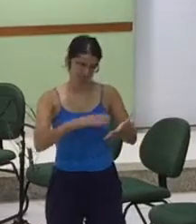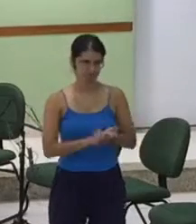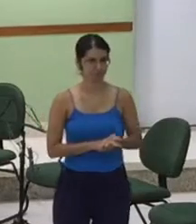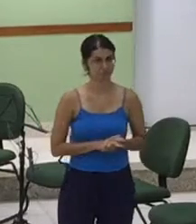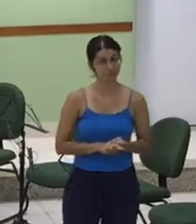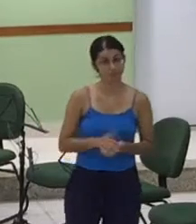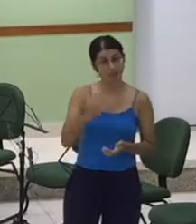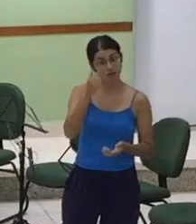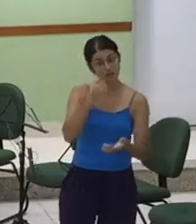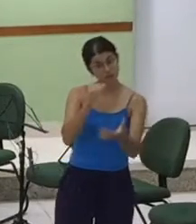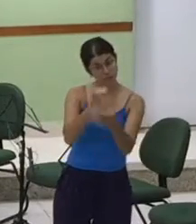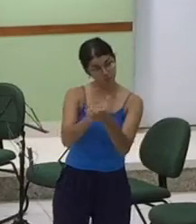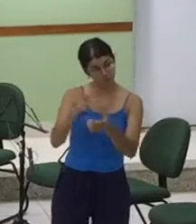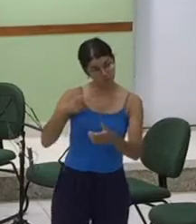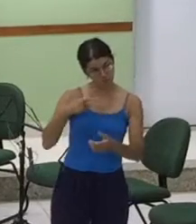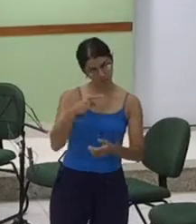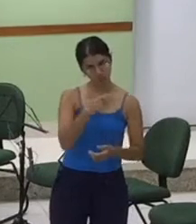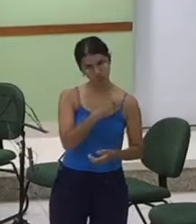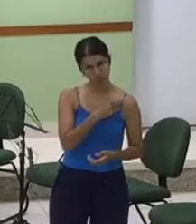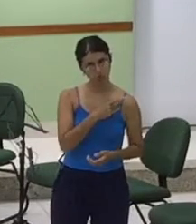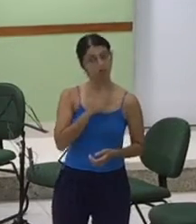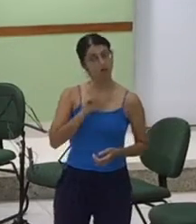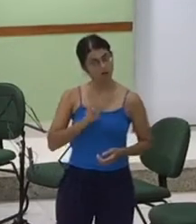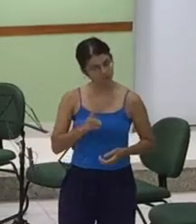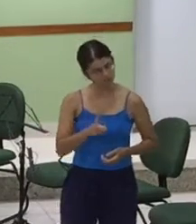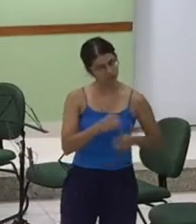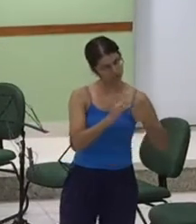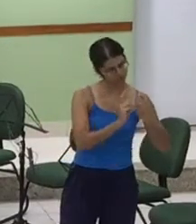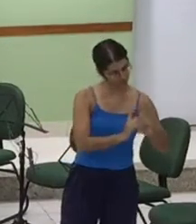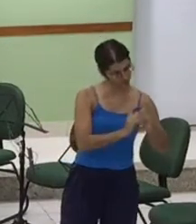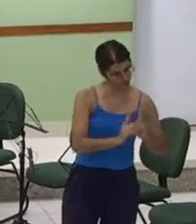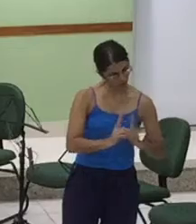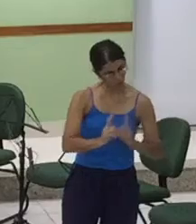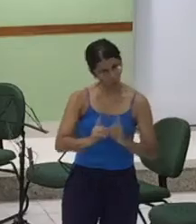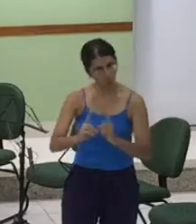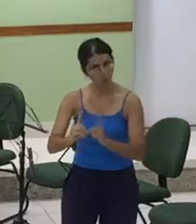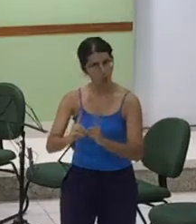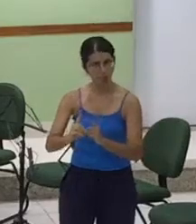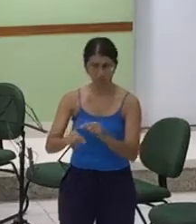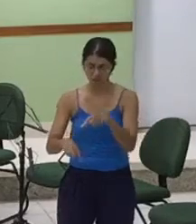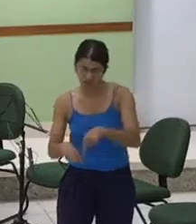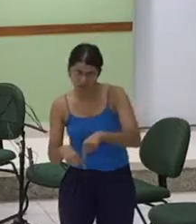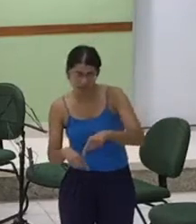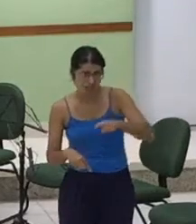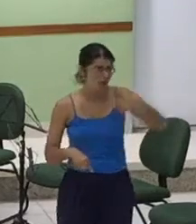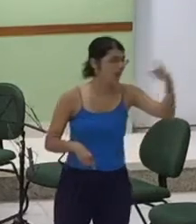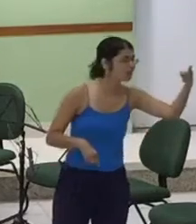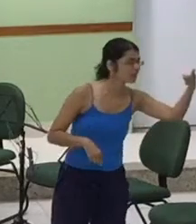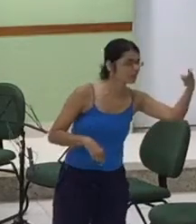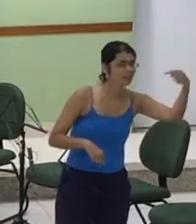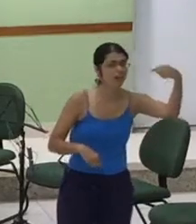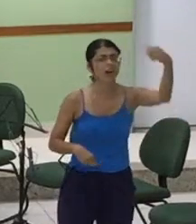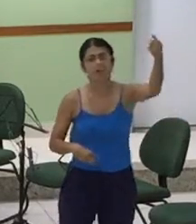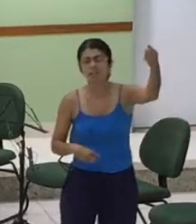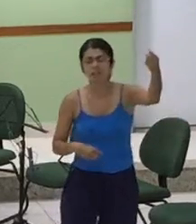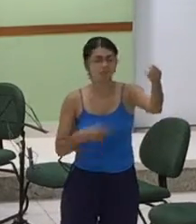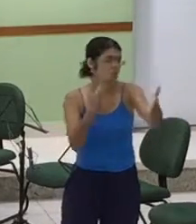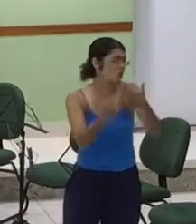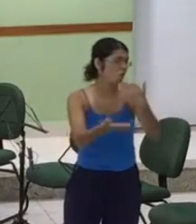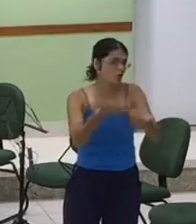de pastor Acompanhando o esposo em suas jornadas Aqui, ali, além Onde Deus quer A esposa do pastor